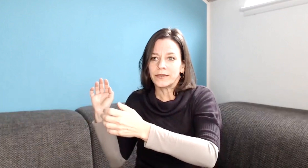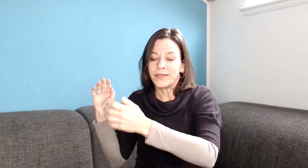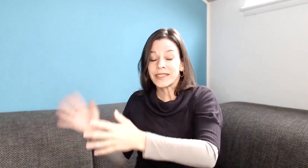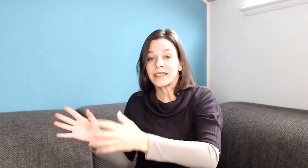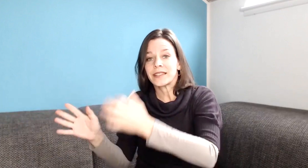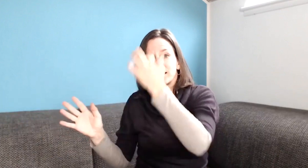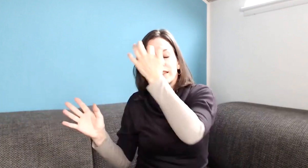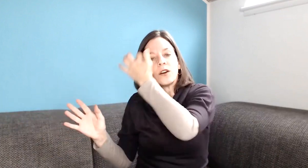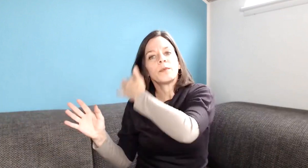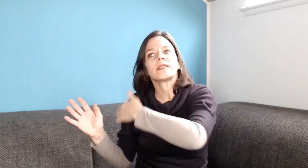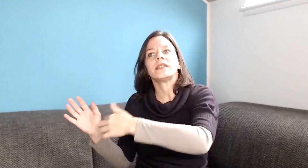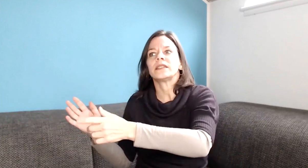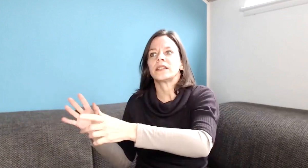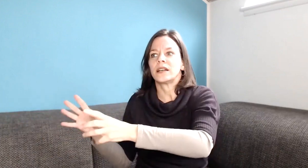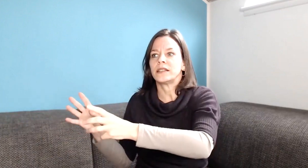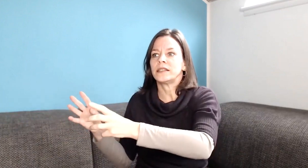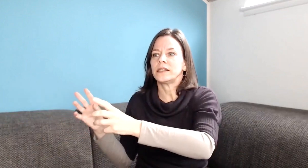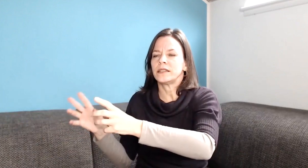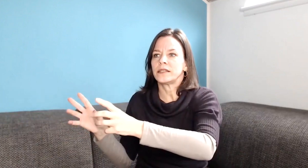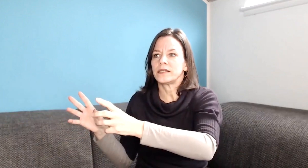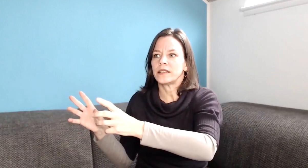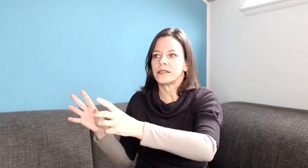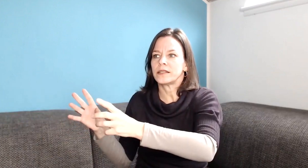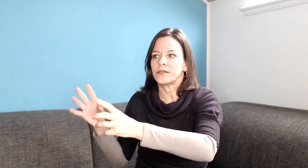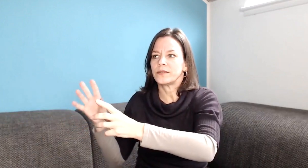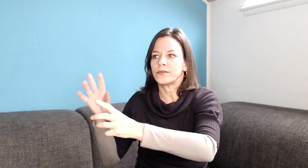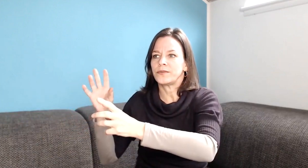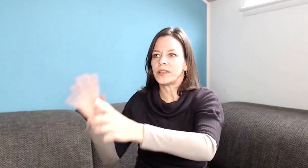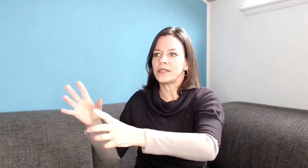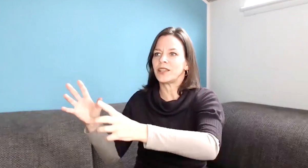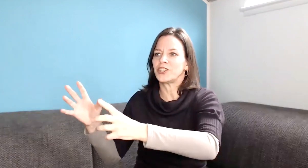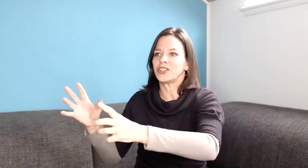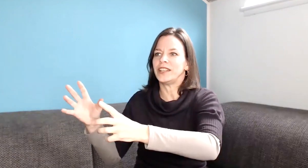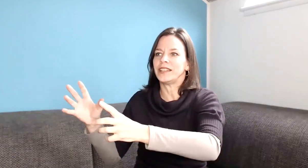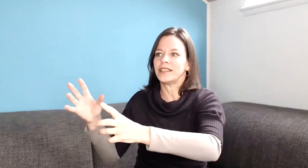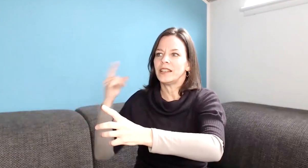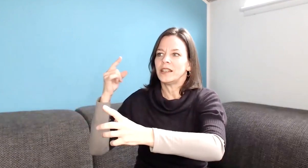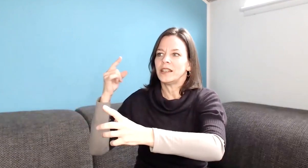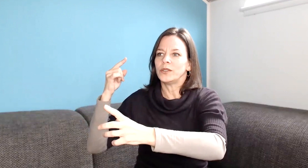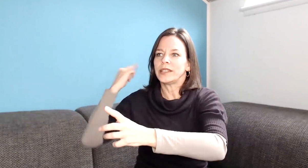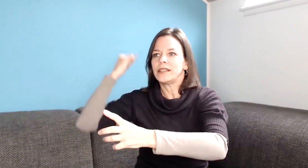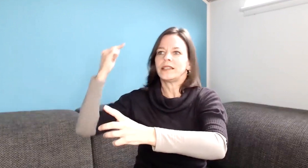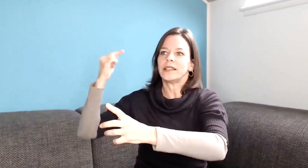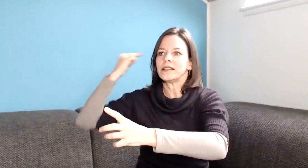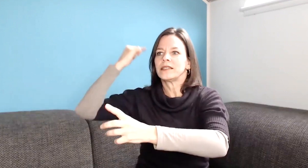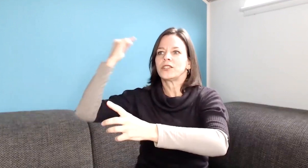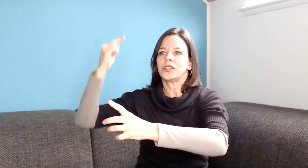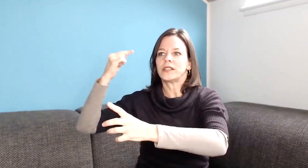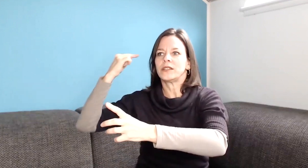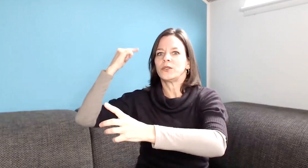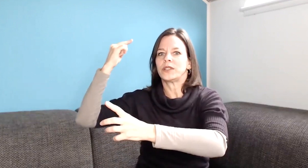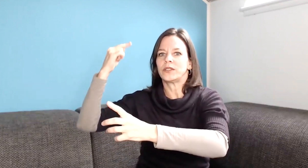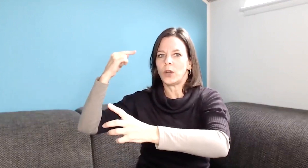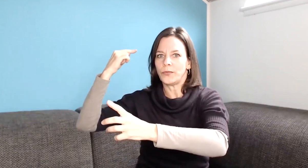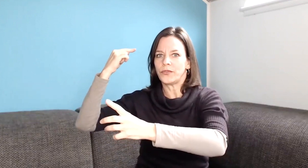Was der 6 allerdings auch passieren kann, ist, dass, wenn sie da steht und ihr gehen diese ganzen Geschichten durch den Kopf,